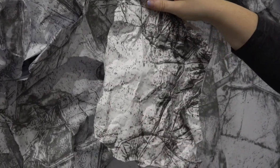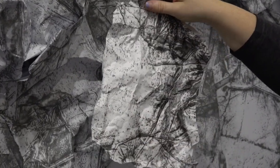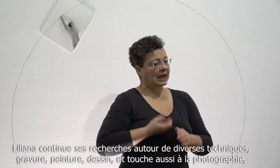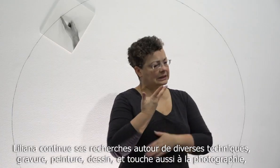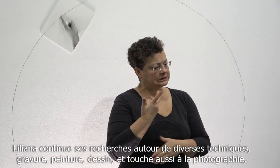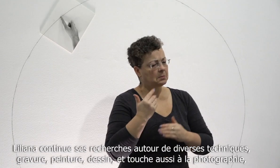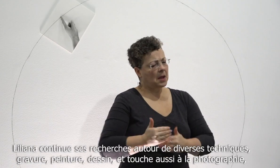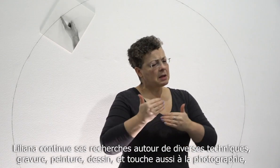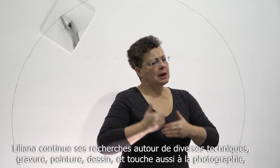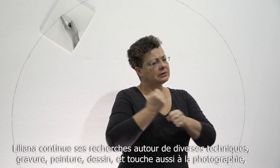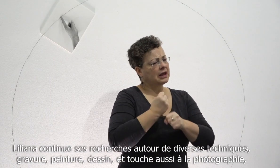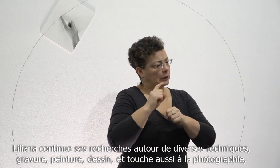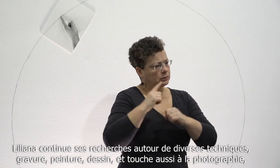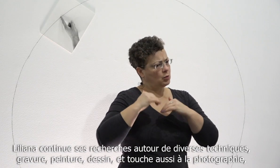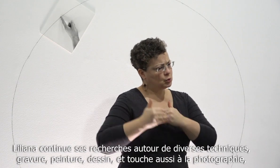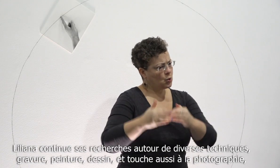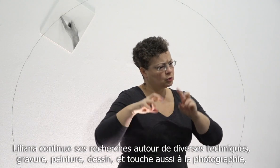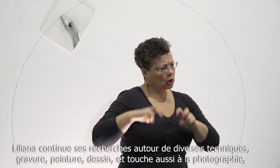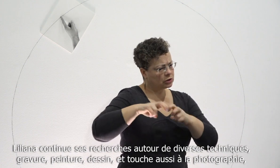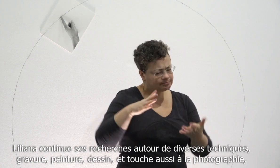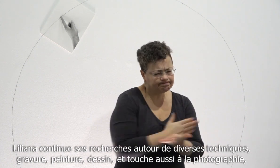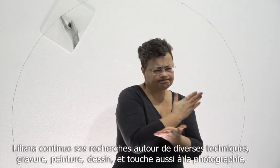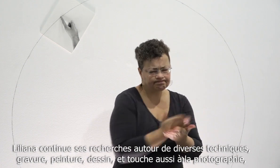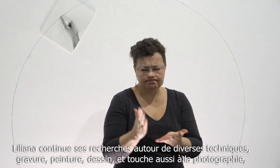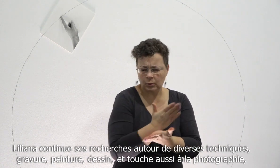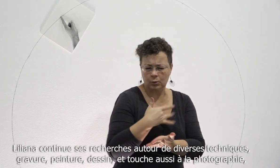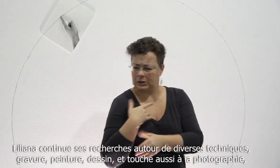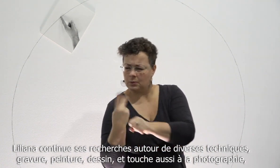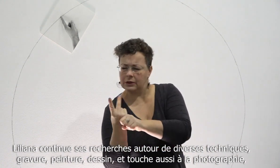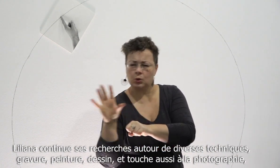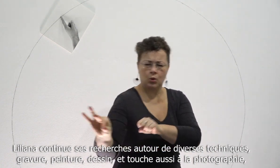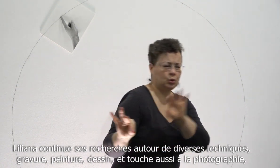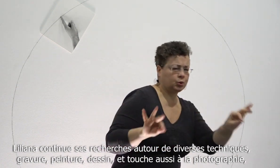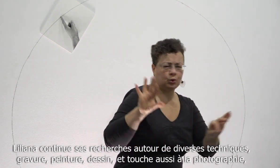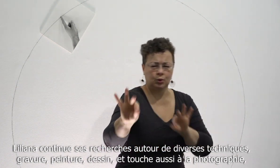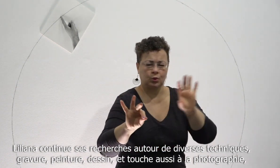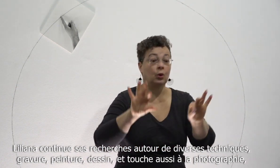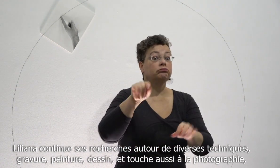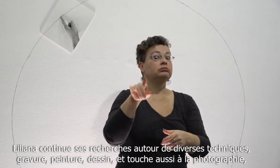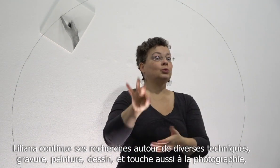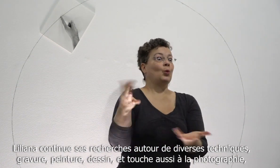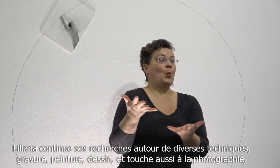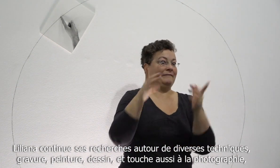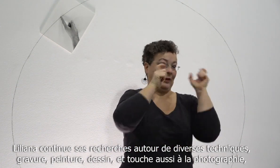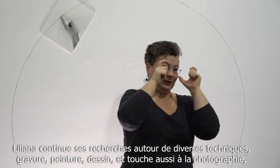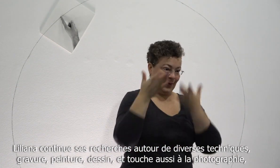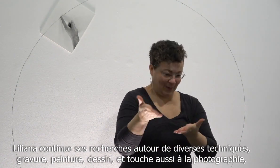Liliana continue ses recherches autour de diverses techniques, gravure, peinture, dessin, et touche aussi à la photographie, une technique